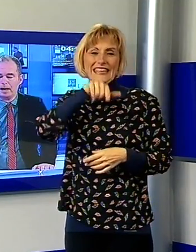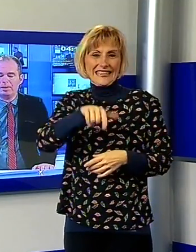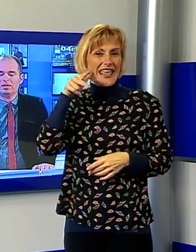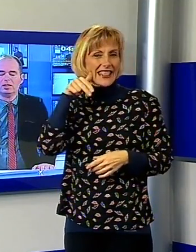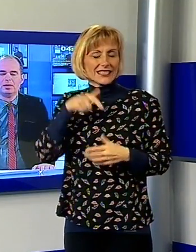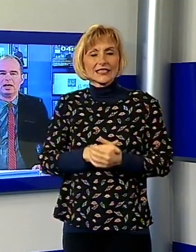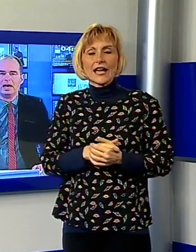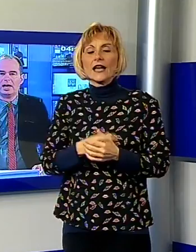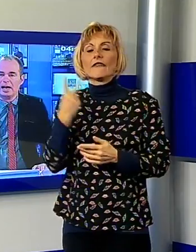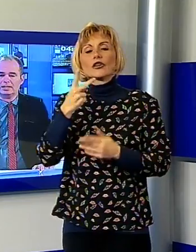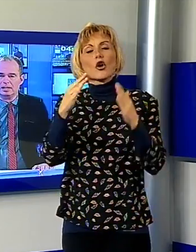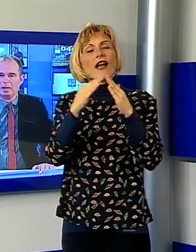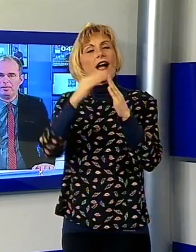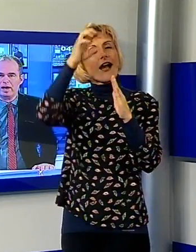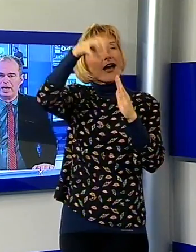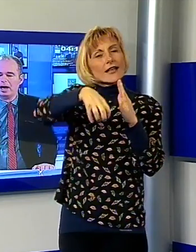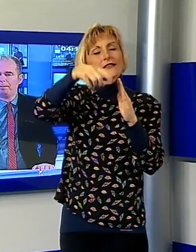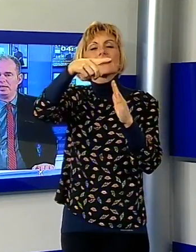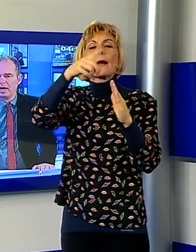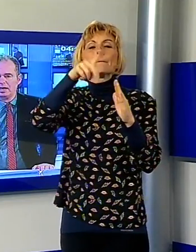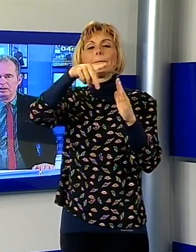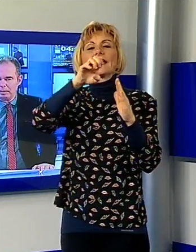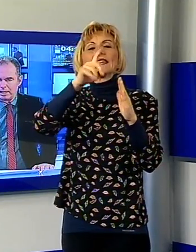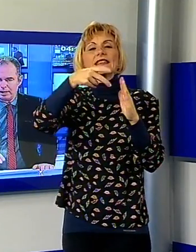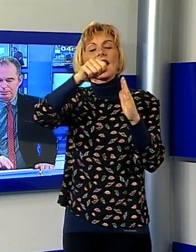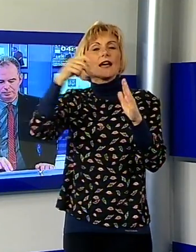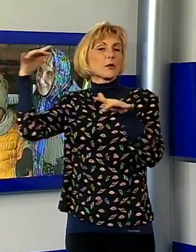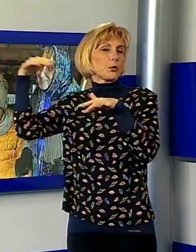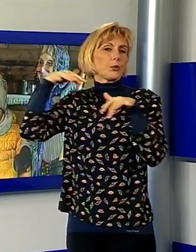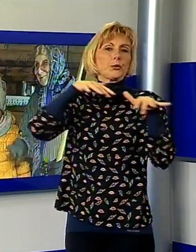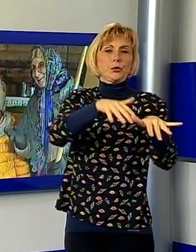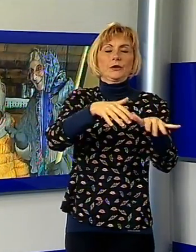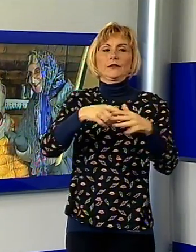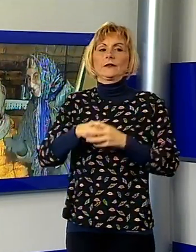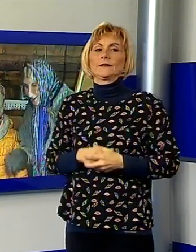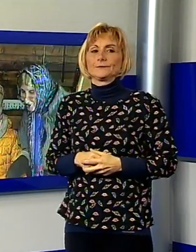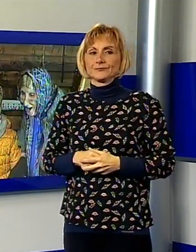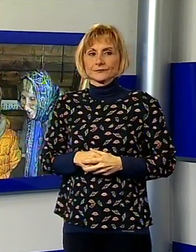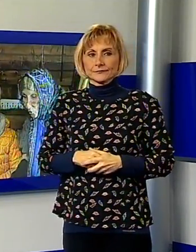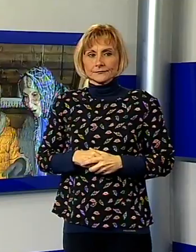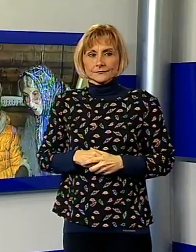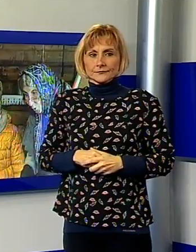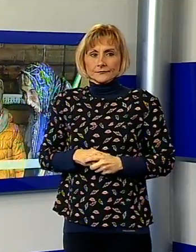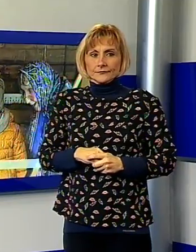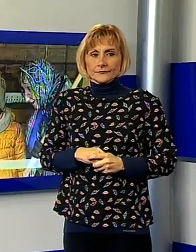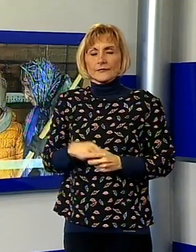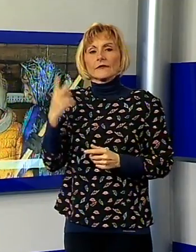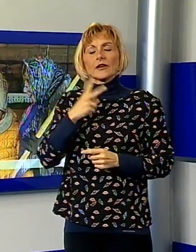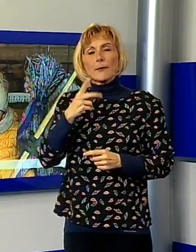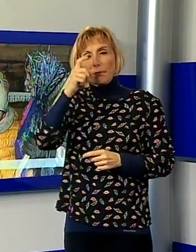prevedibile alla casa della Befana a Pegnana di Barga. Dopo la tanta fatica per portare giochi a tutti i bambini, la